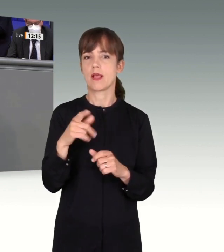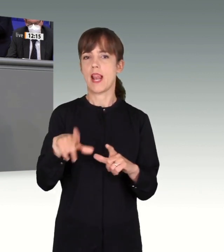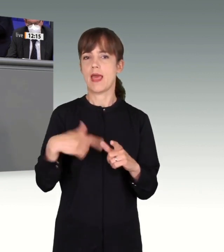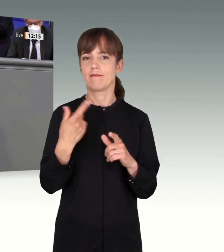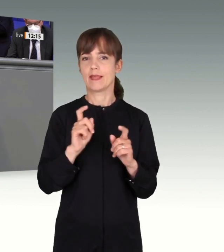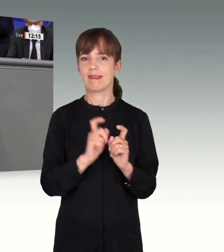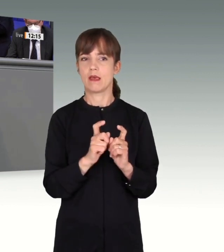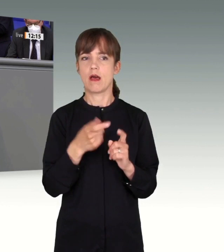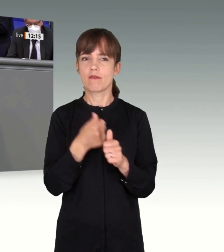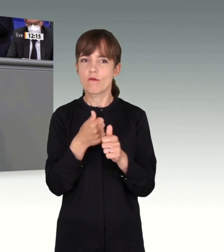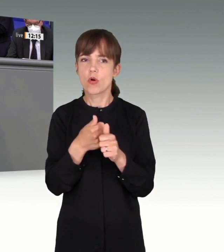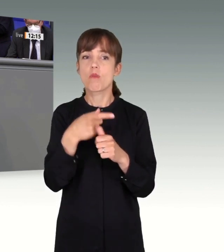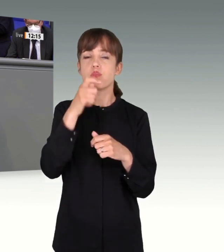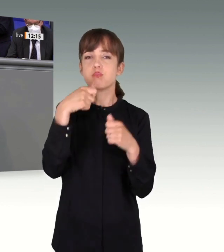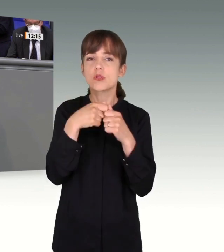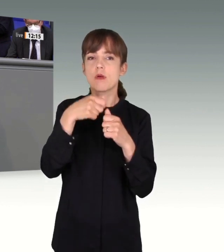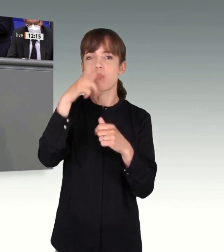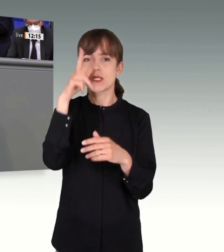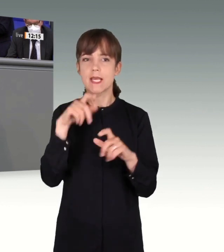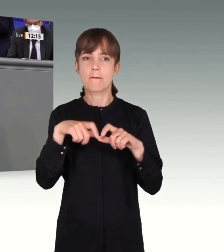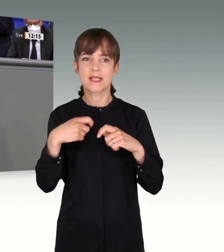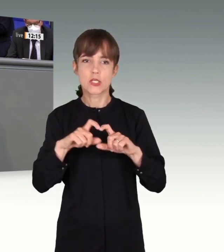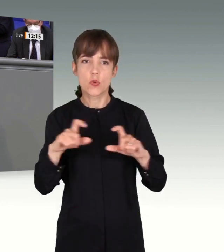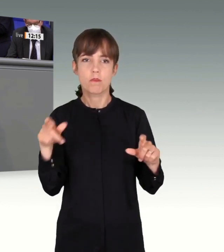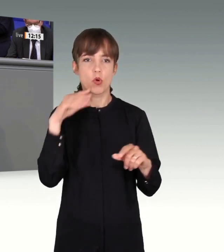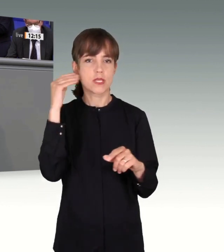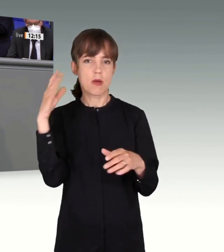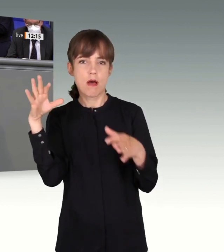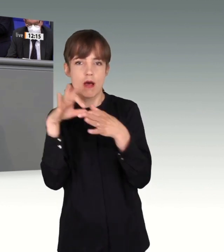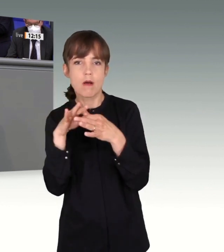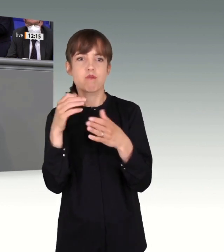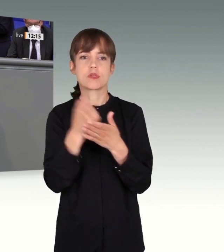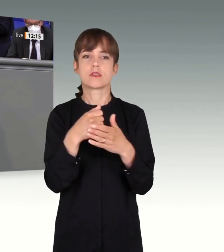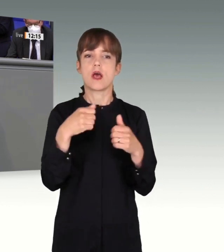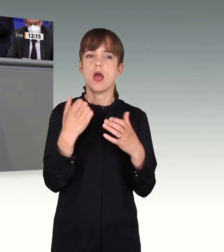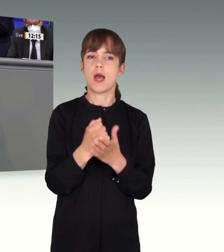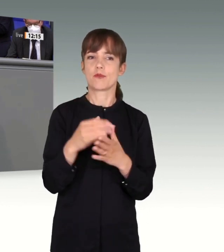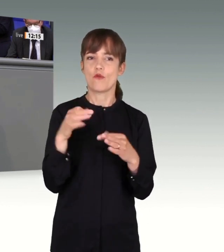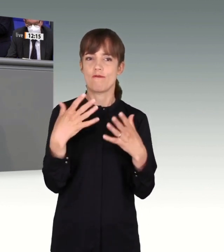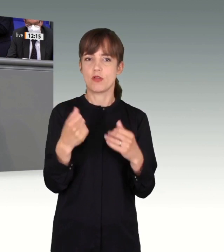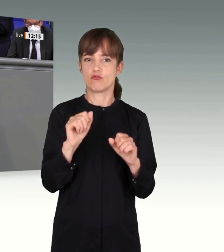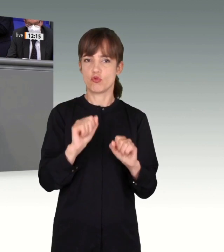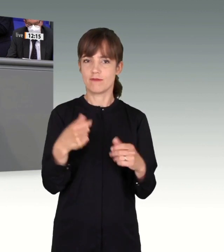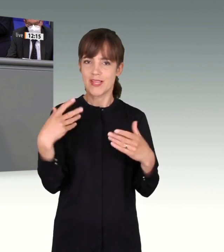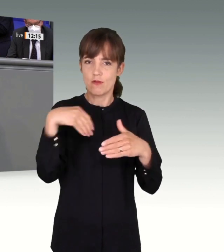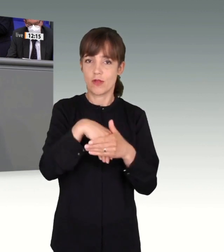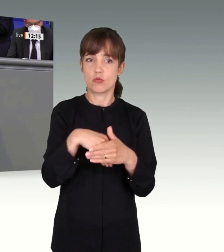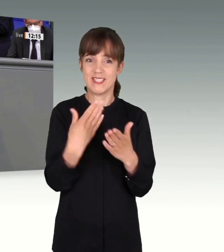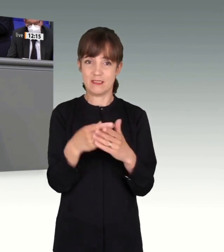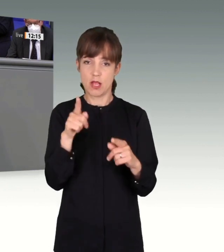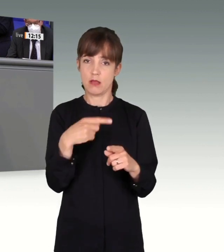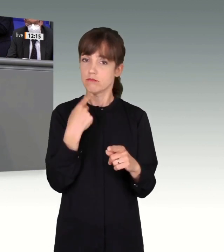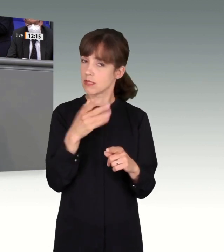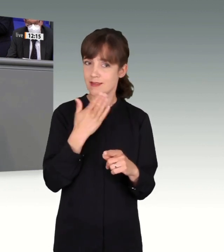Verfassungsschutz involviert war, und man ihm diese Ausreise untersagt hatte. Die Spurenlage am Lkw ist das